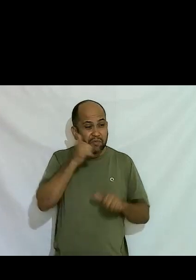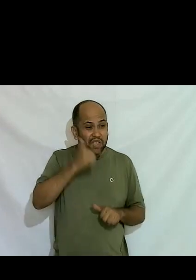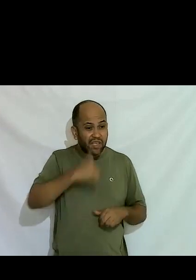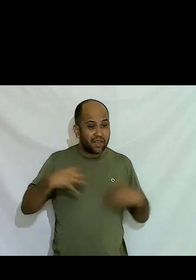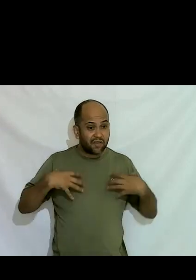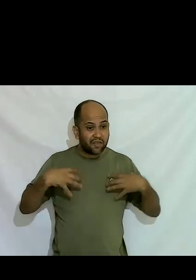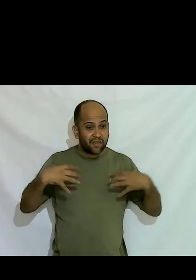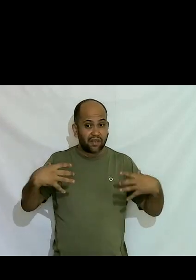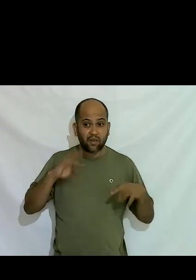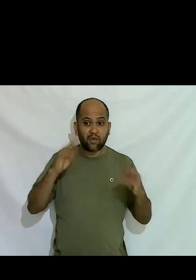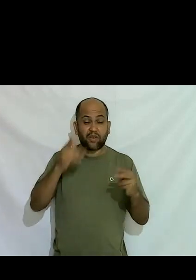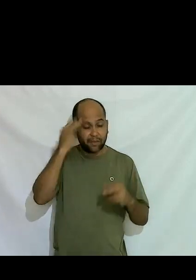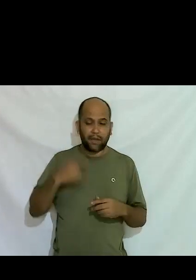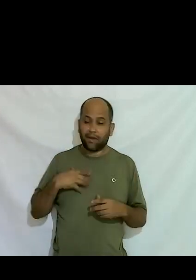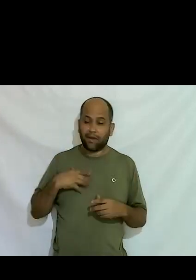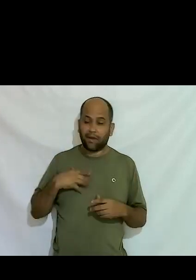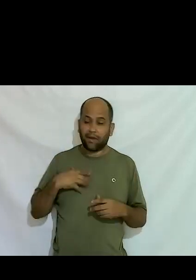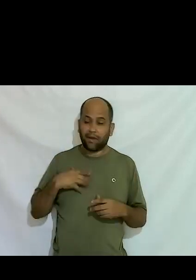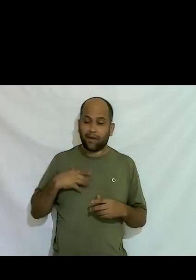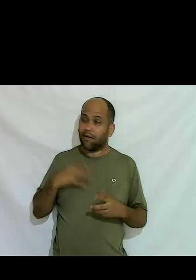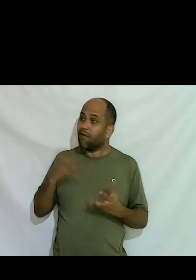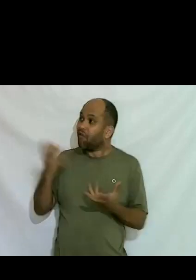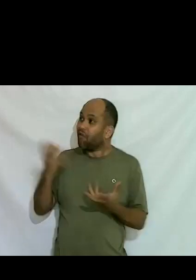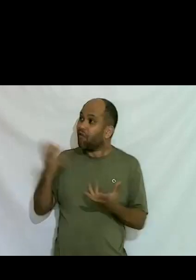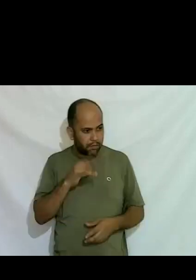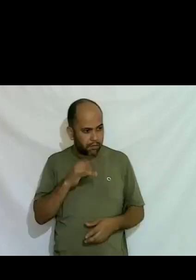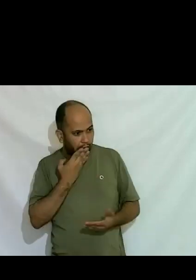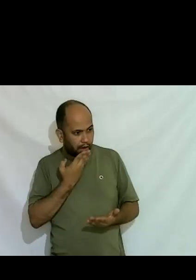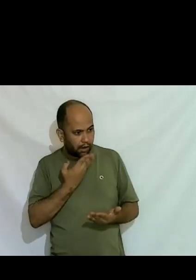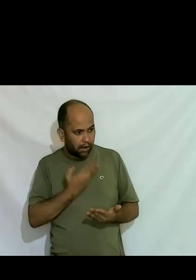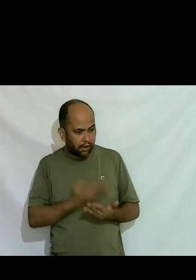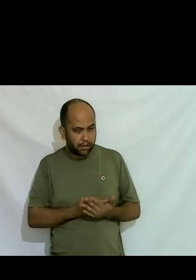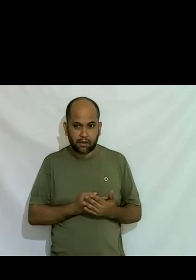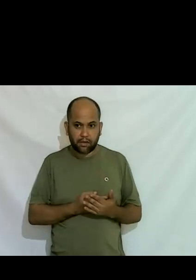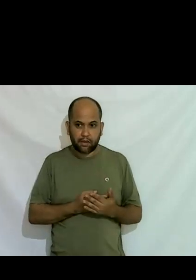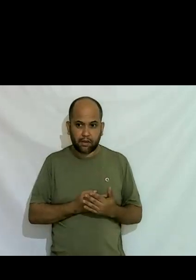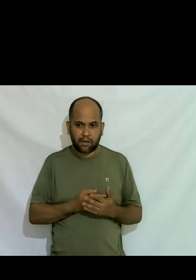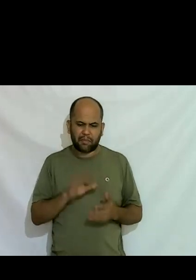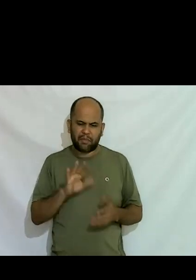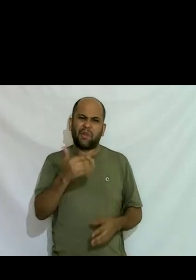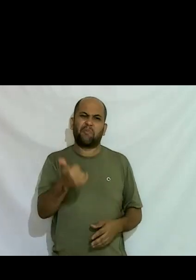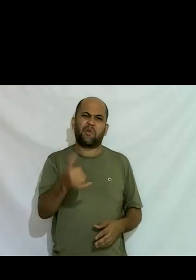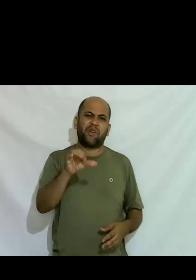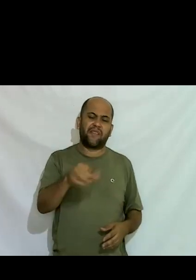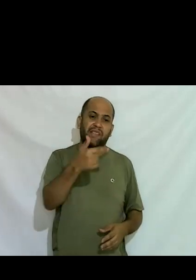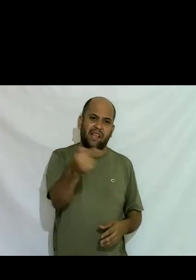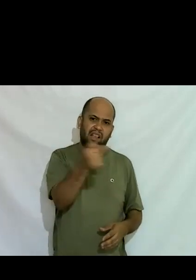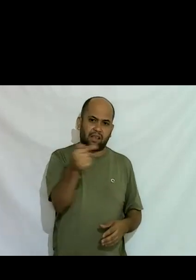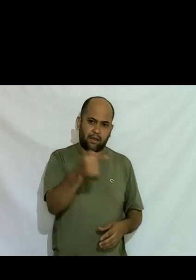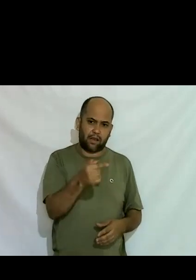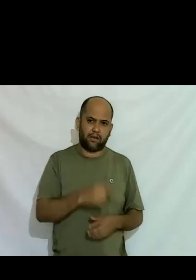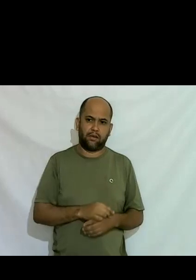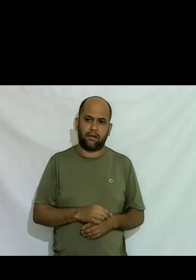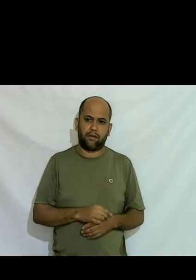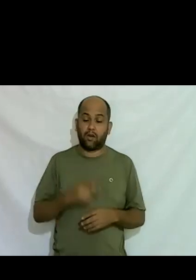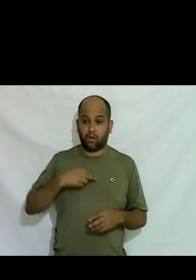mundo vai saber eu falava é isso que eu quero meu pai ficar em pânico gente mais ou menos 1977 78 regime